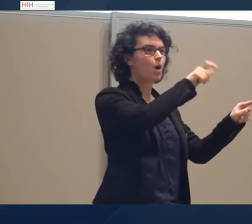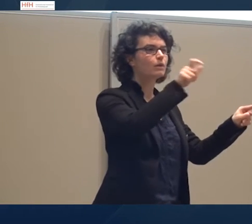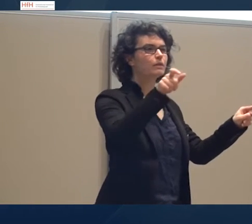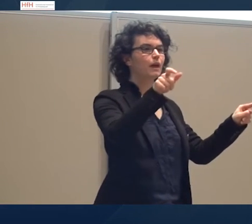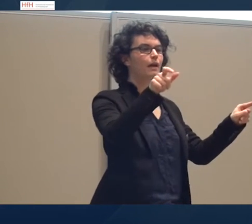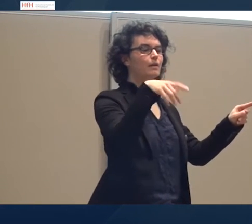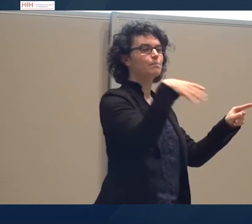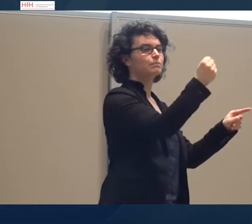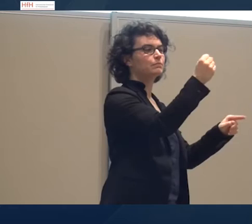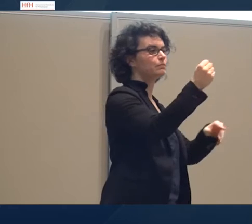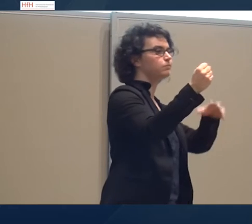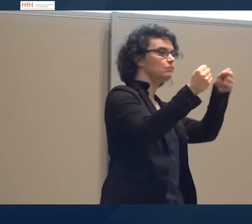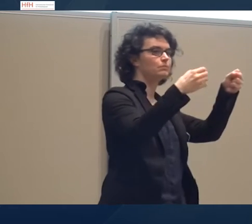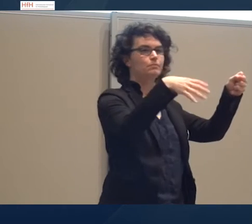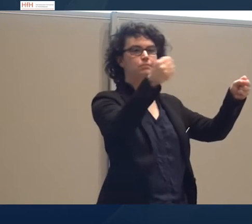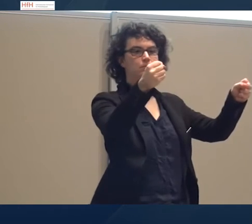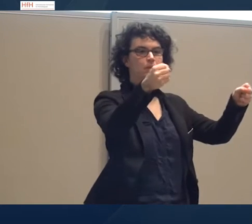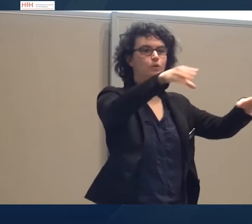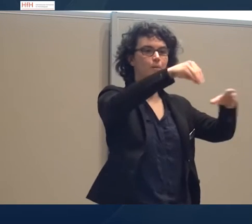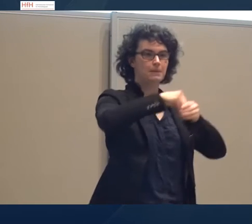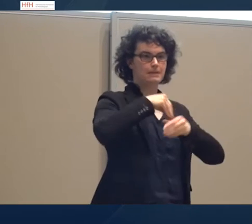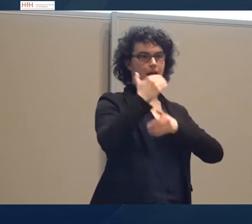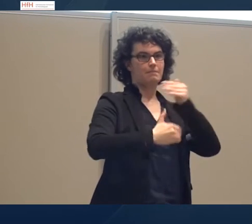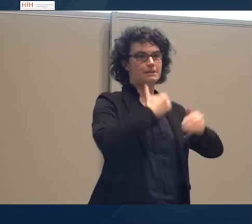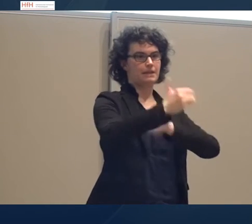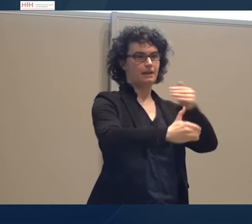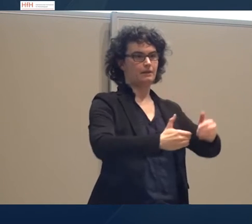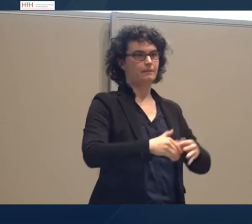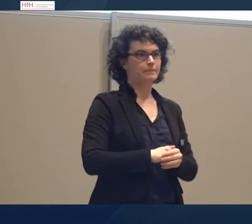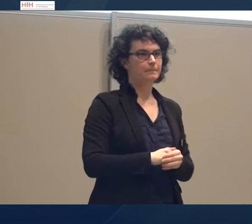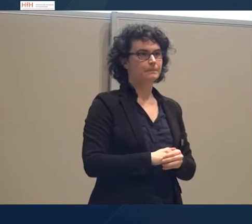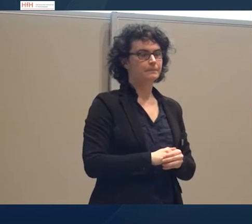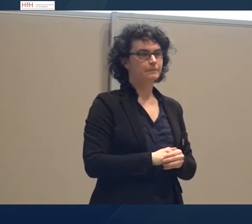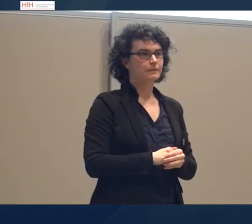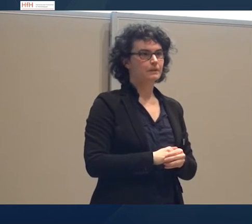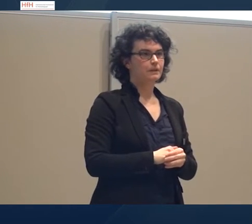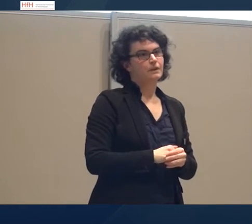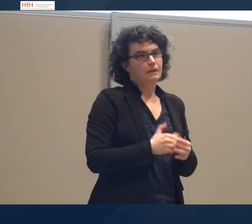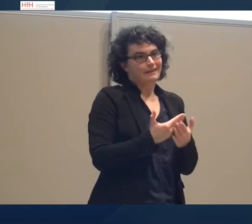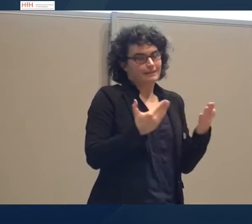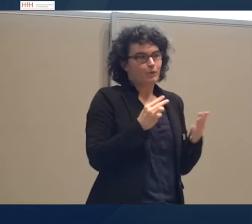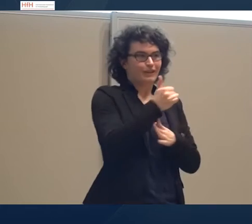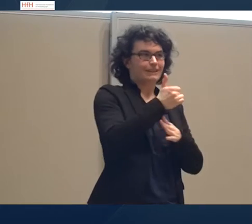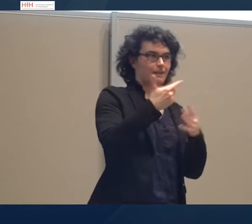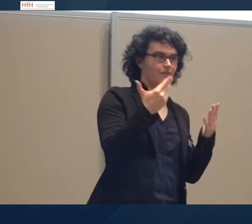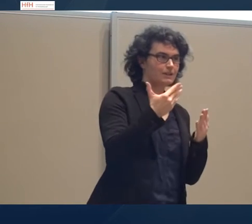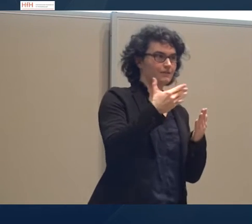mit einbeziehen und so zu einem Ergebnis kommen, das nicht